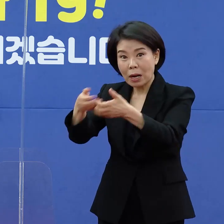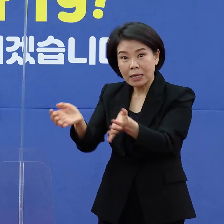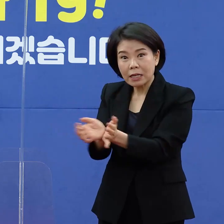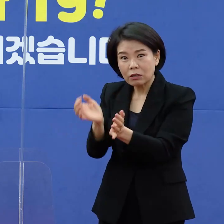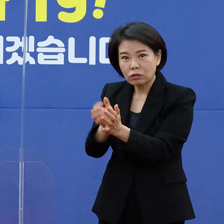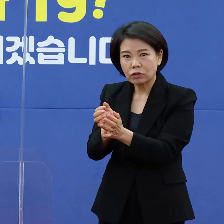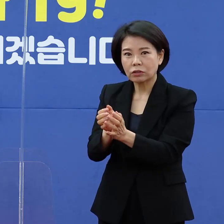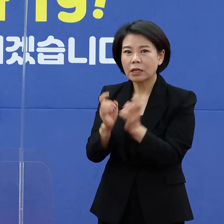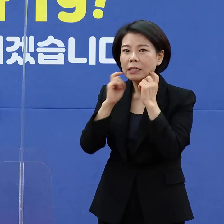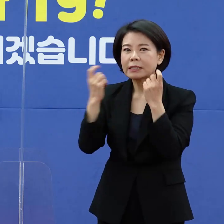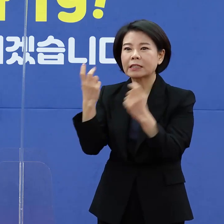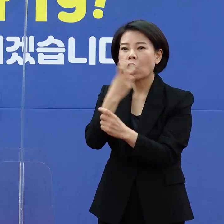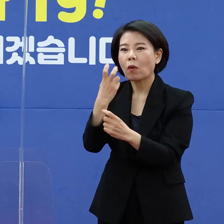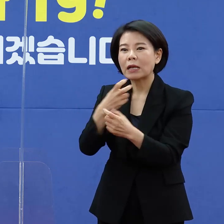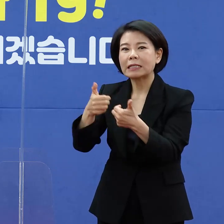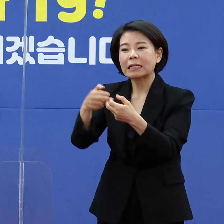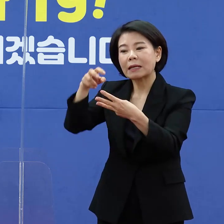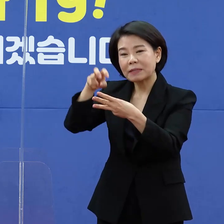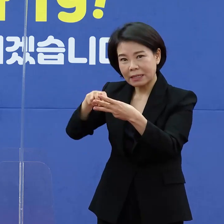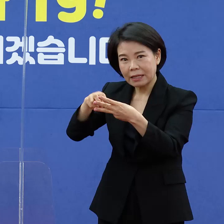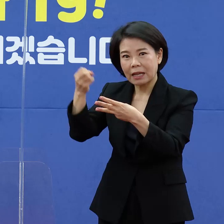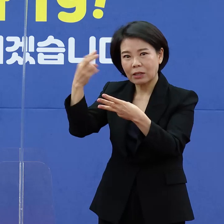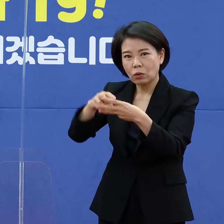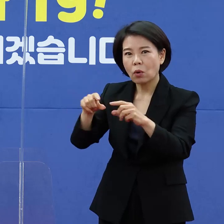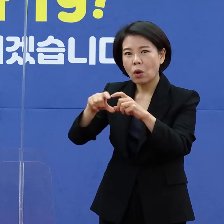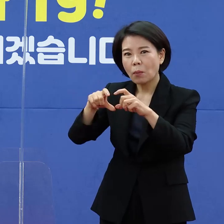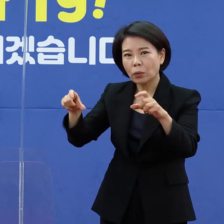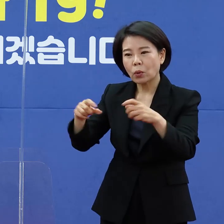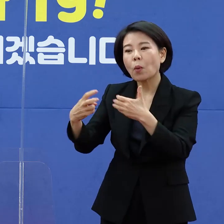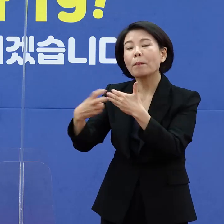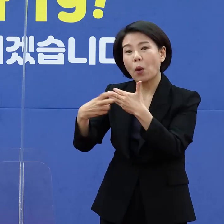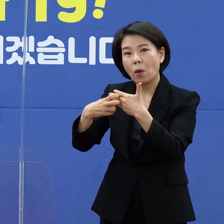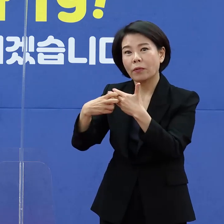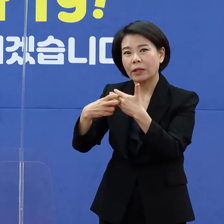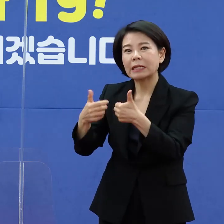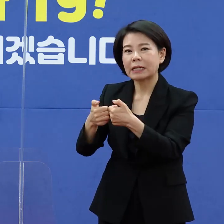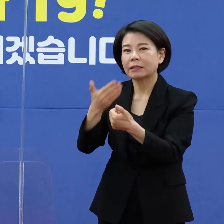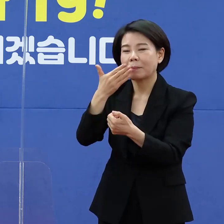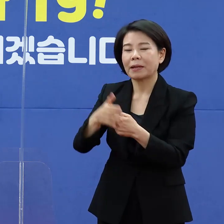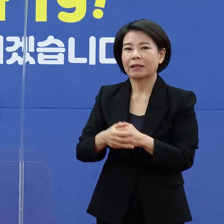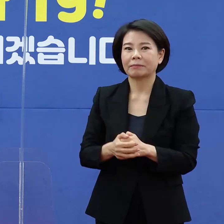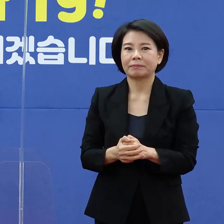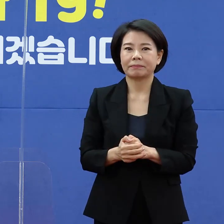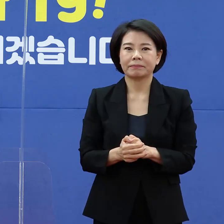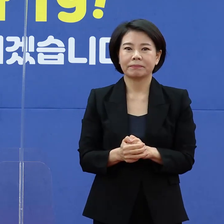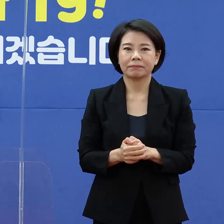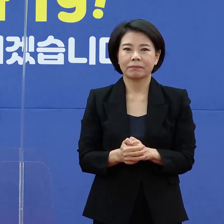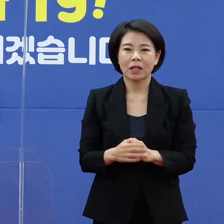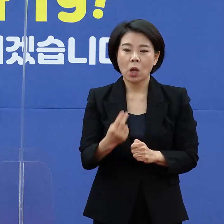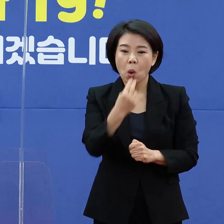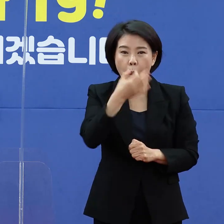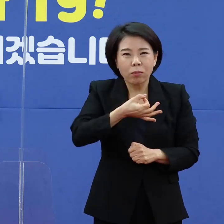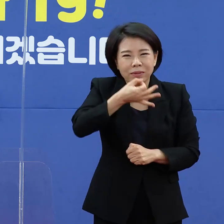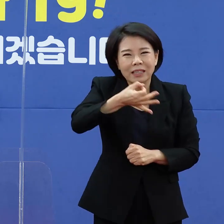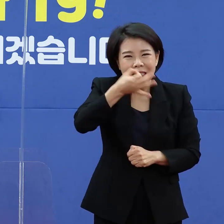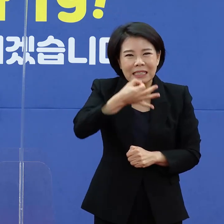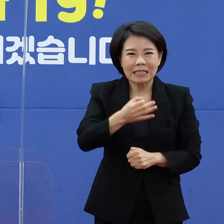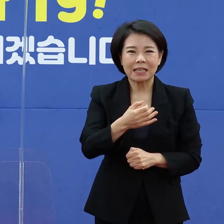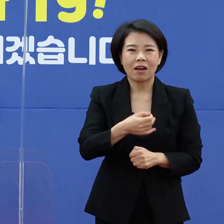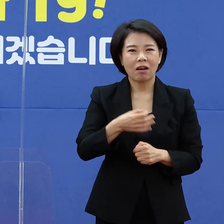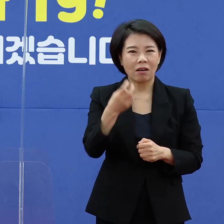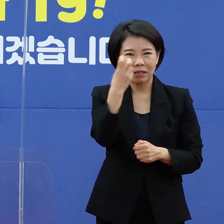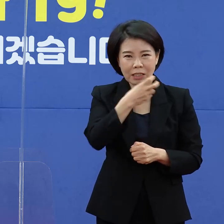재택관리지원 상담센터와 일반 의료기관에서 상담을 받을 수가 있습니다. 호흡기 진료 지정